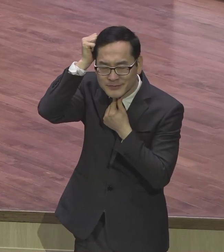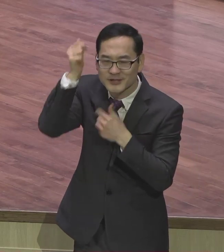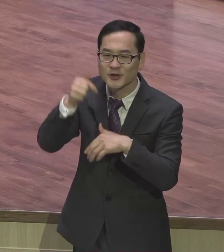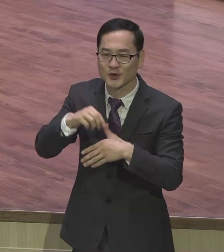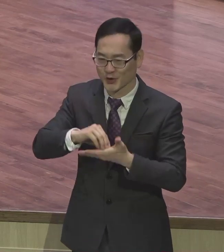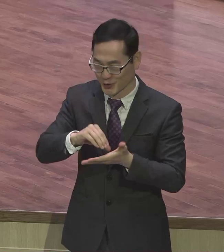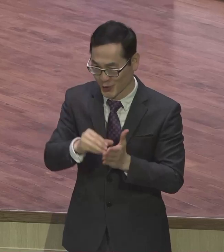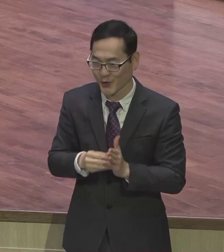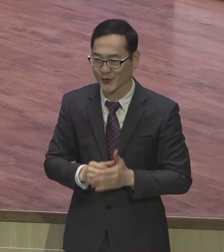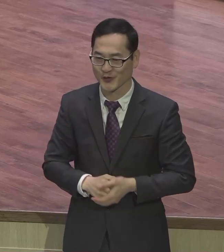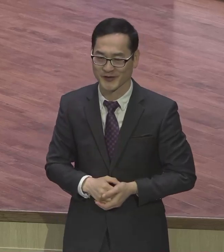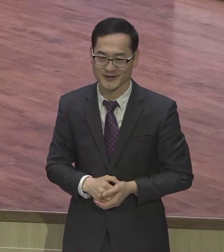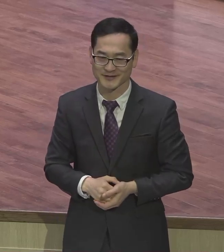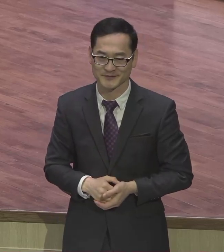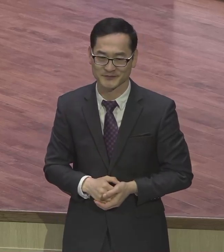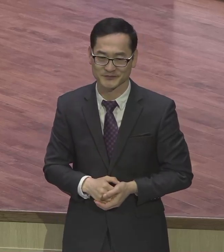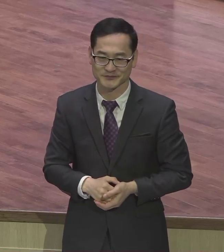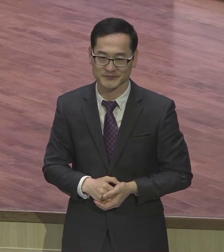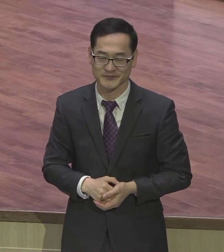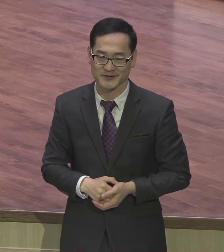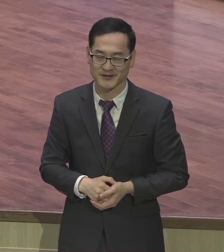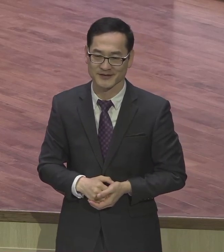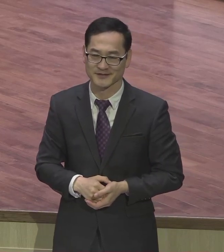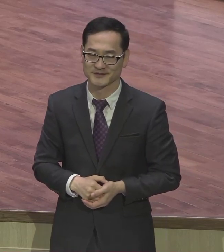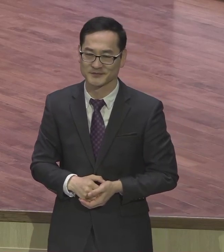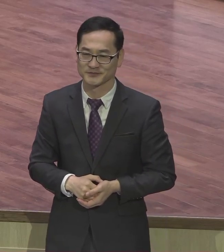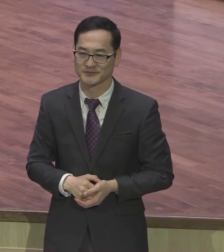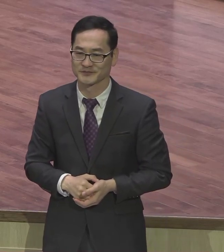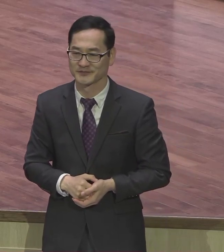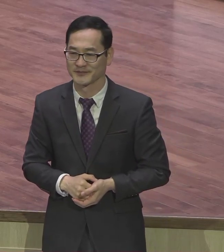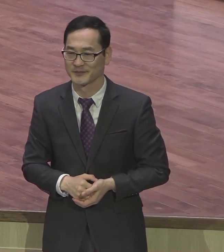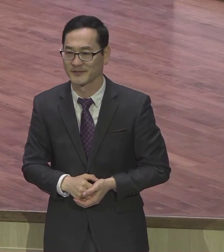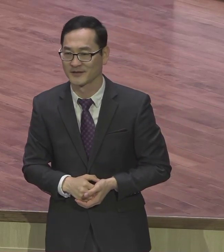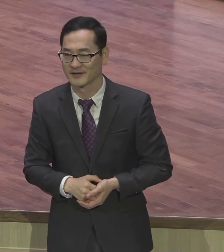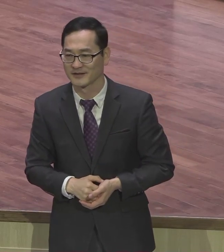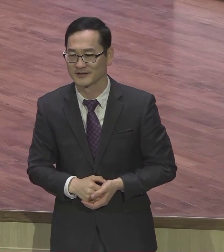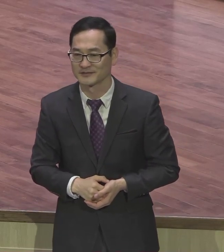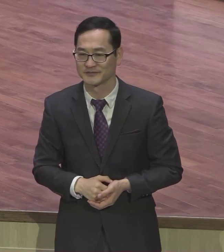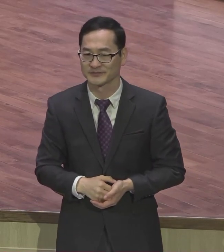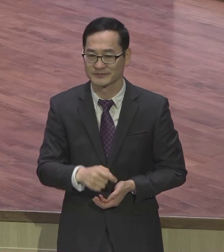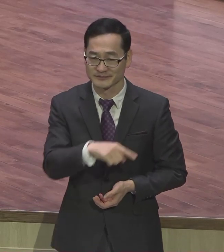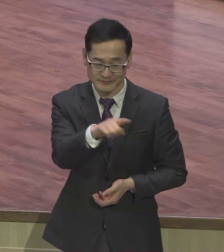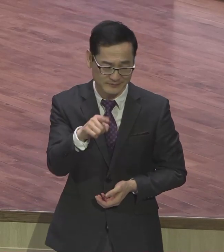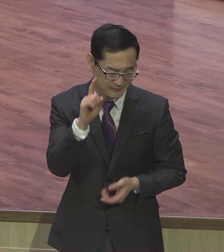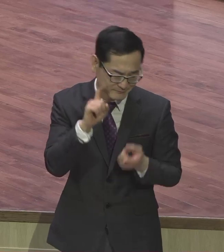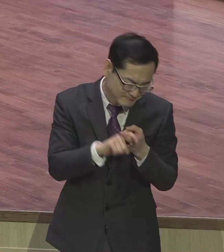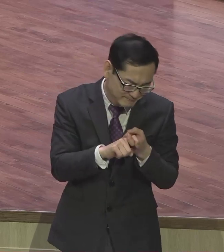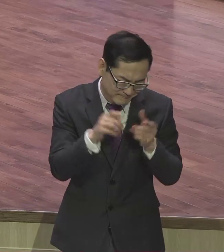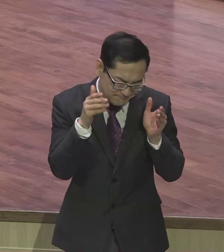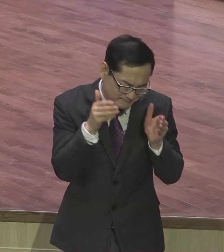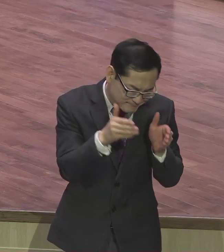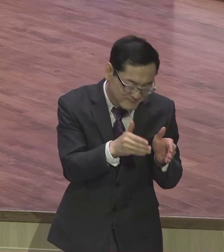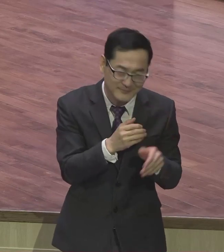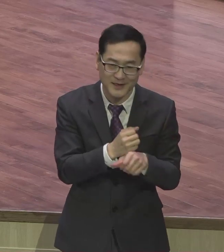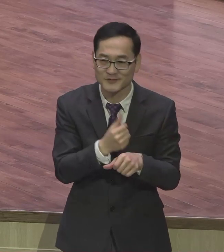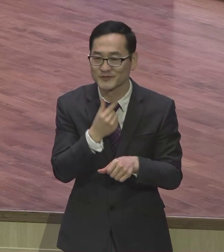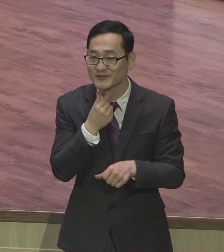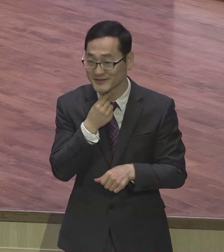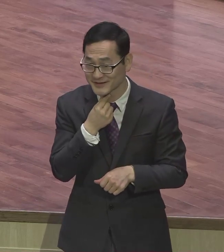그런 영적 욕심을 여러분이 가지면 좋겠어요 이 하나님 말씀을 감성해